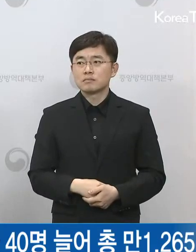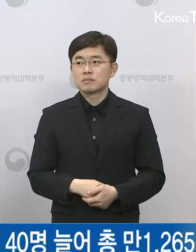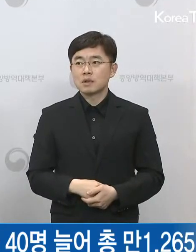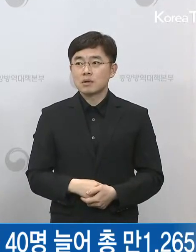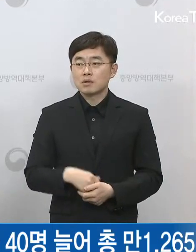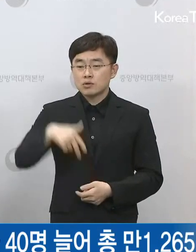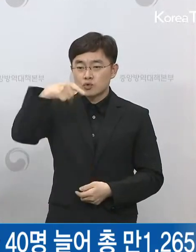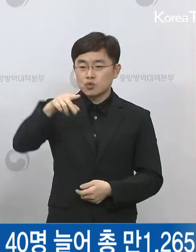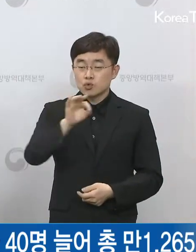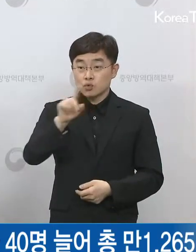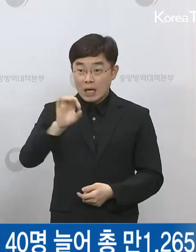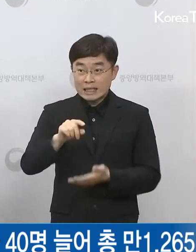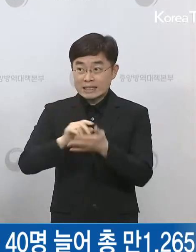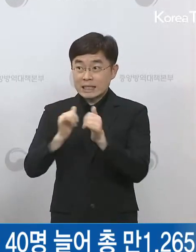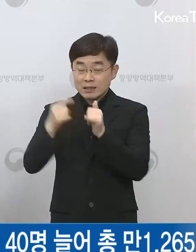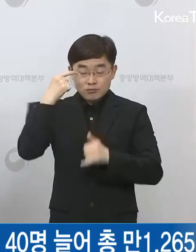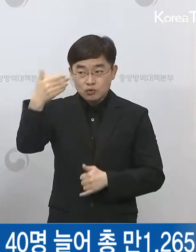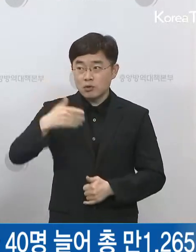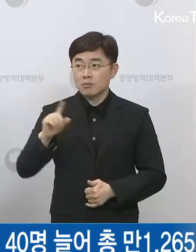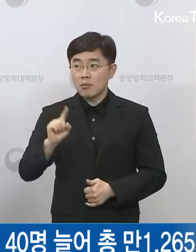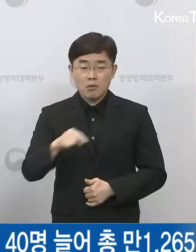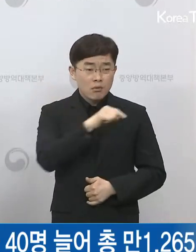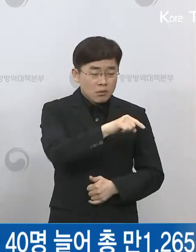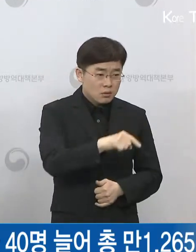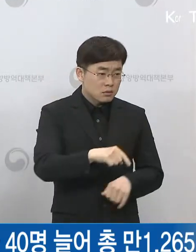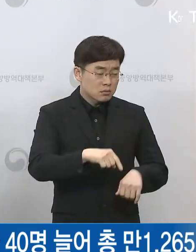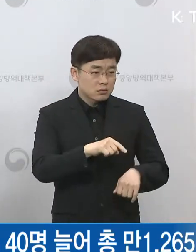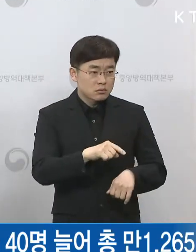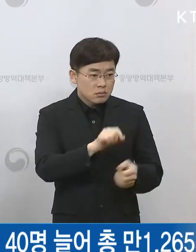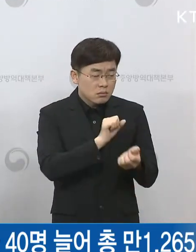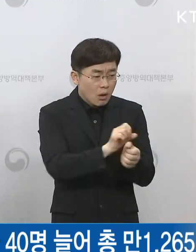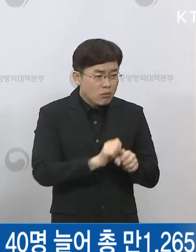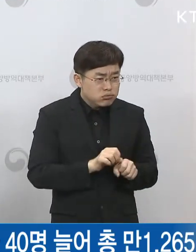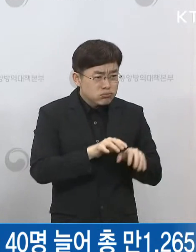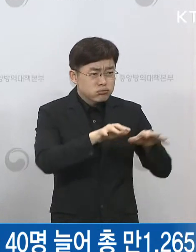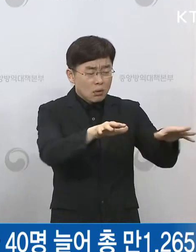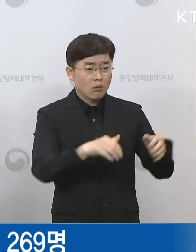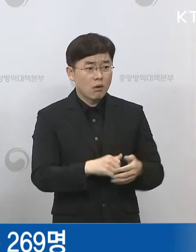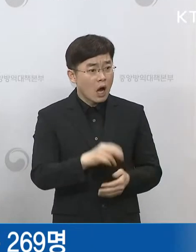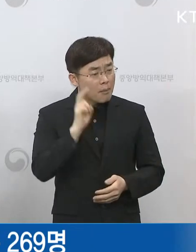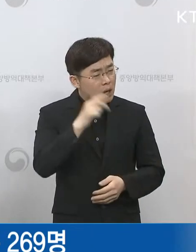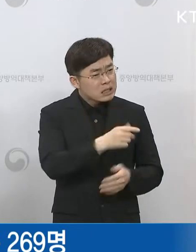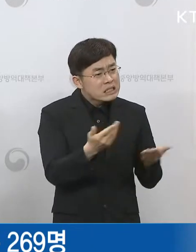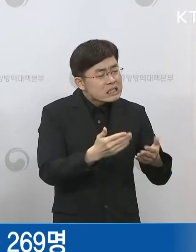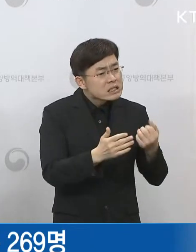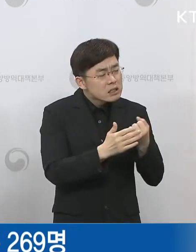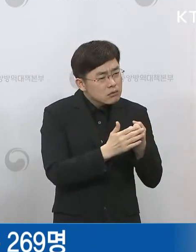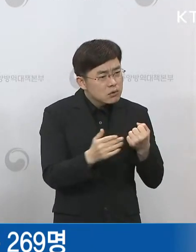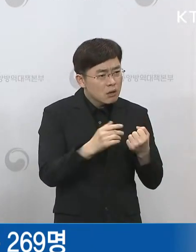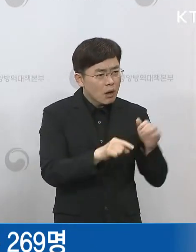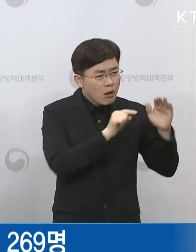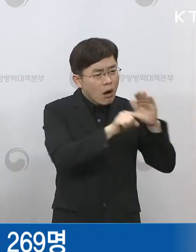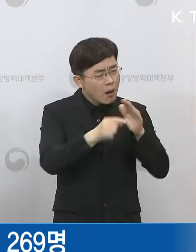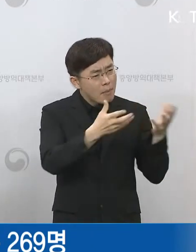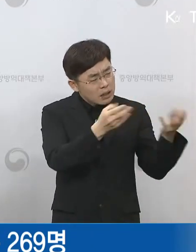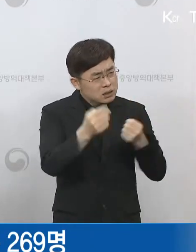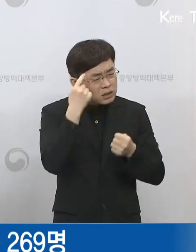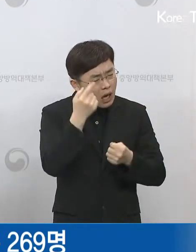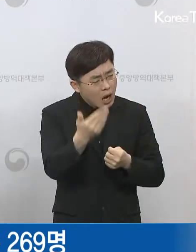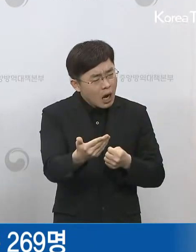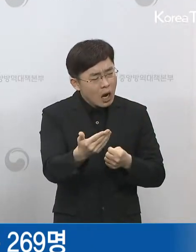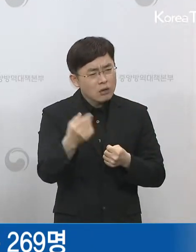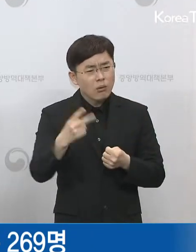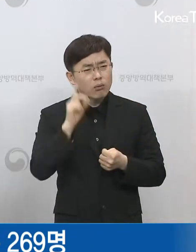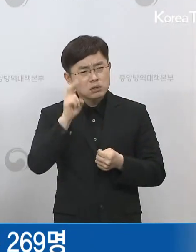기자님께서도 단시간에 급속하게 늘고 있는데 업무 동선상 그런 건지 방역 수칙이 안 지켜진 건지